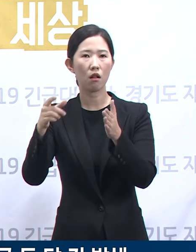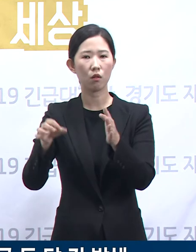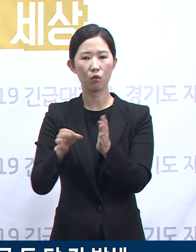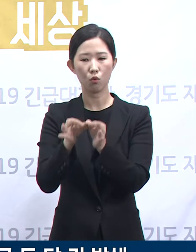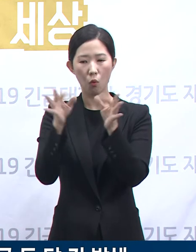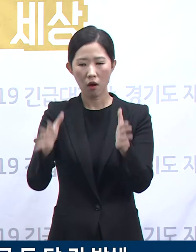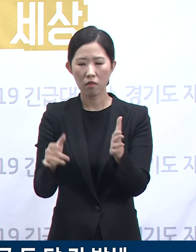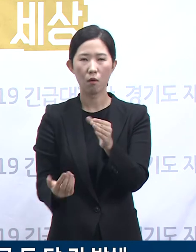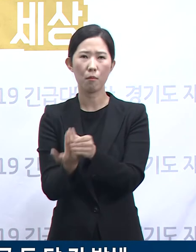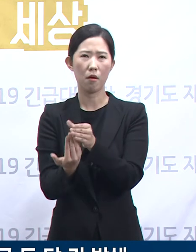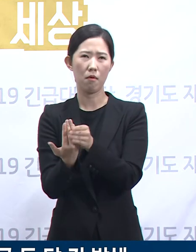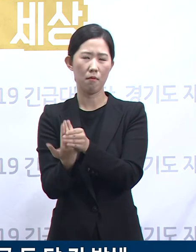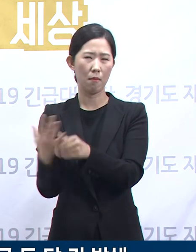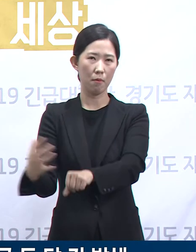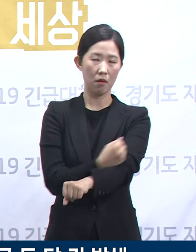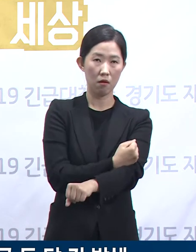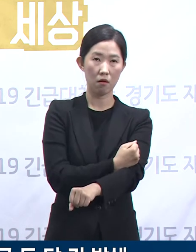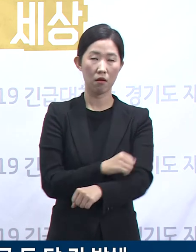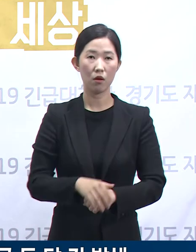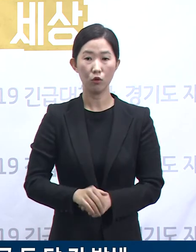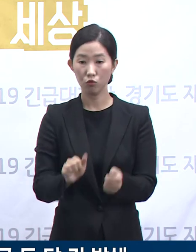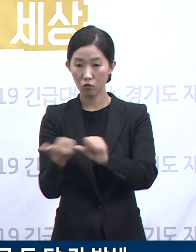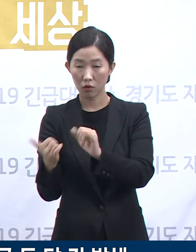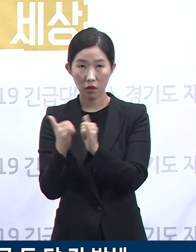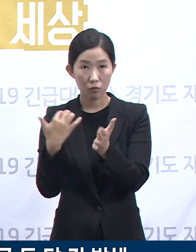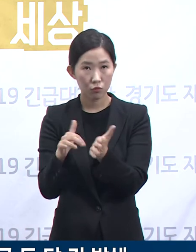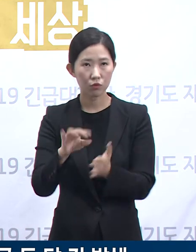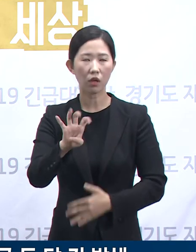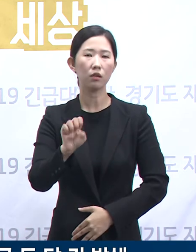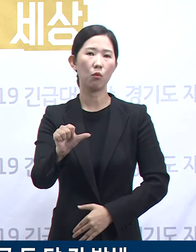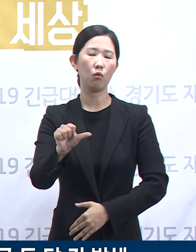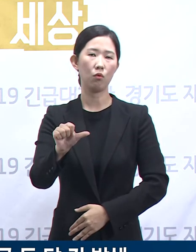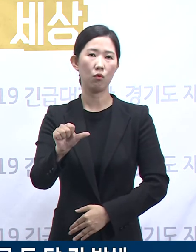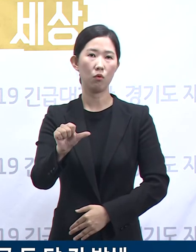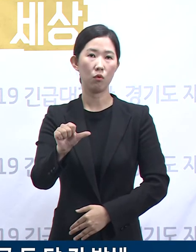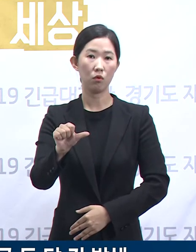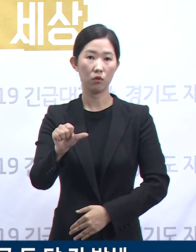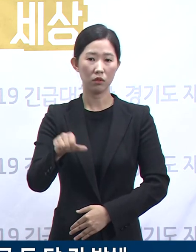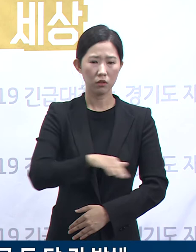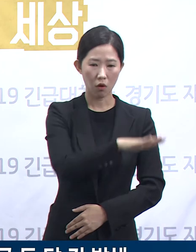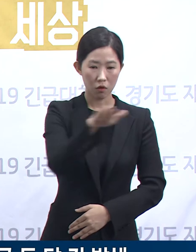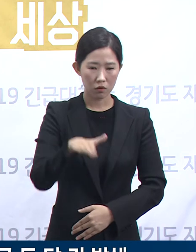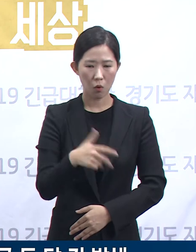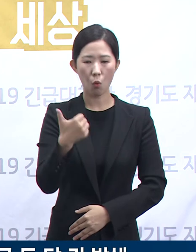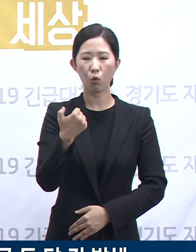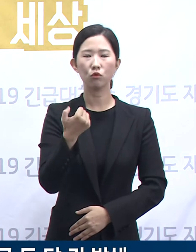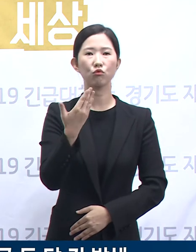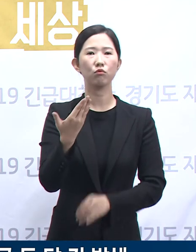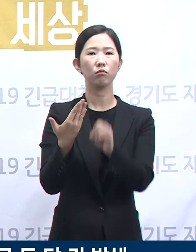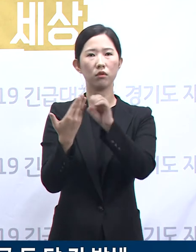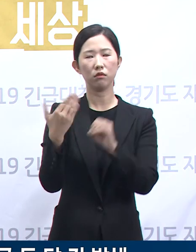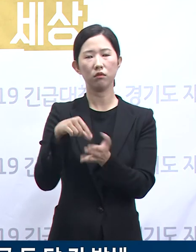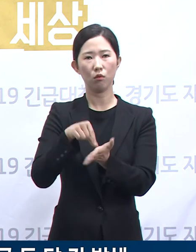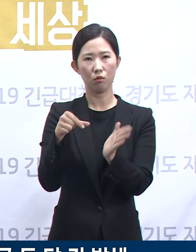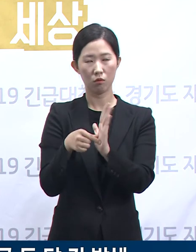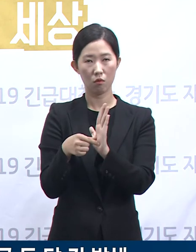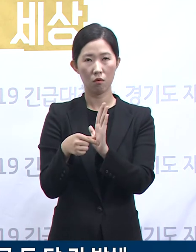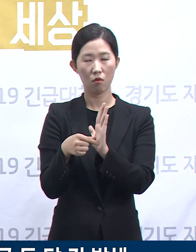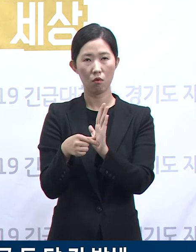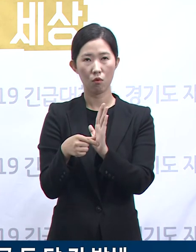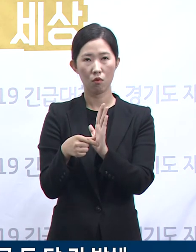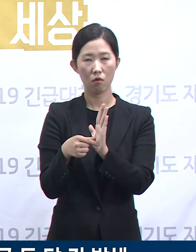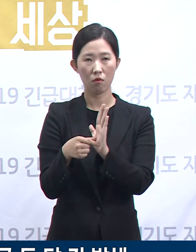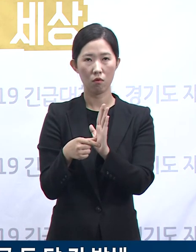기간 내 사망자는 45명으로 역시 전체의 59% 수준입니다. 거센 풍랑을